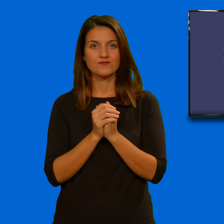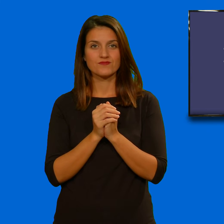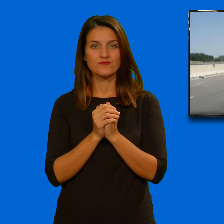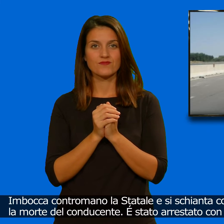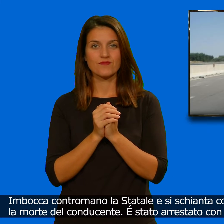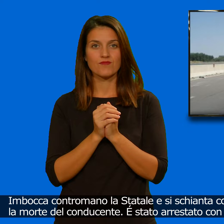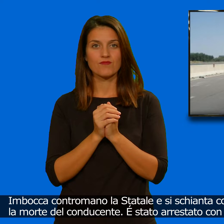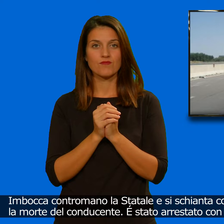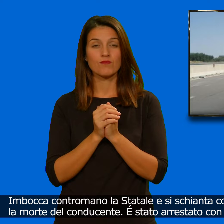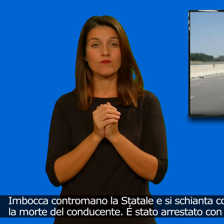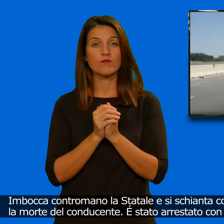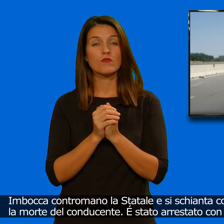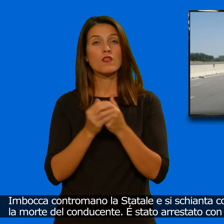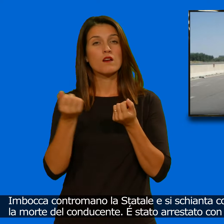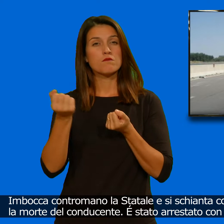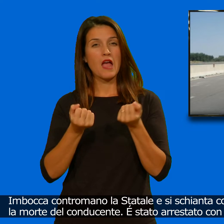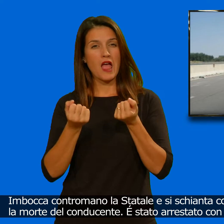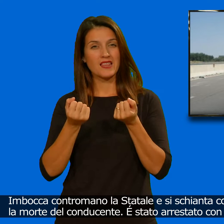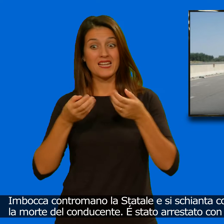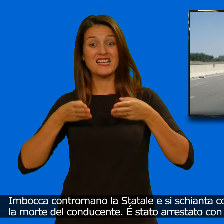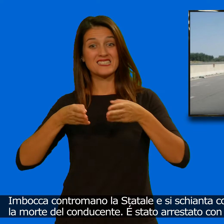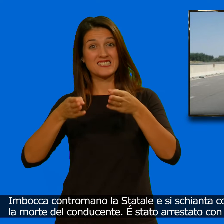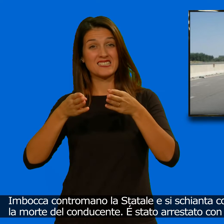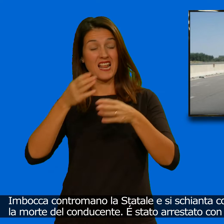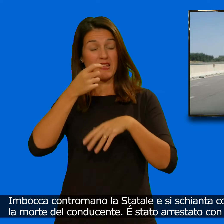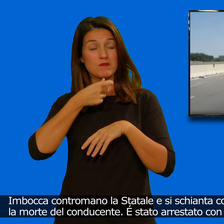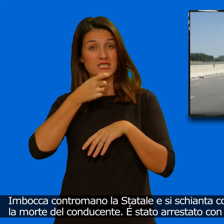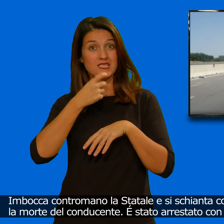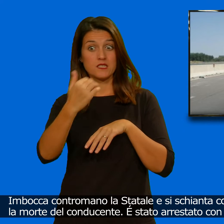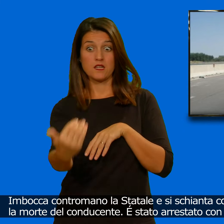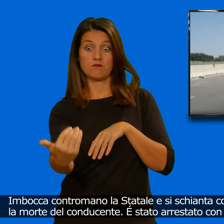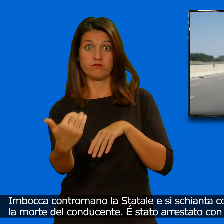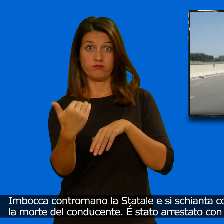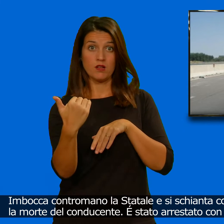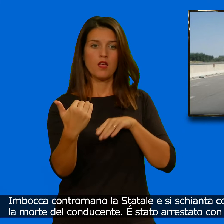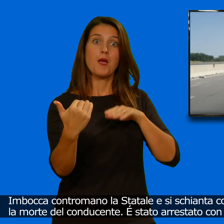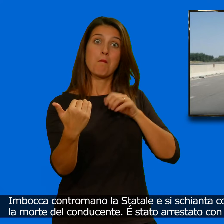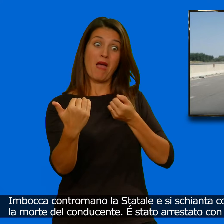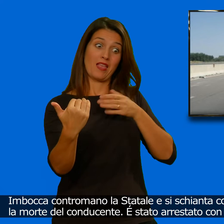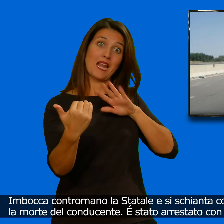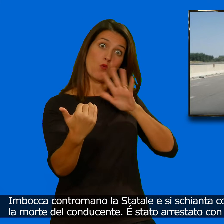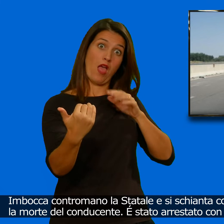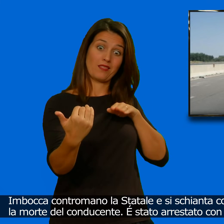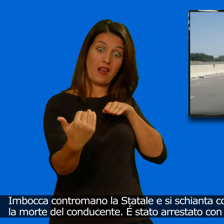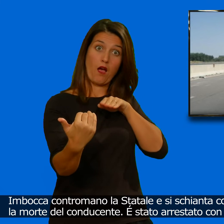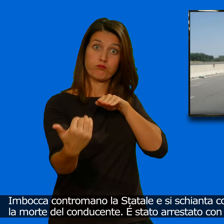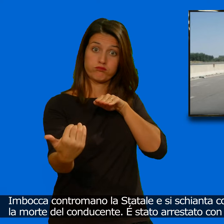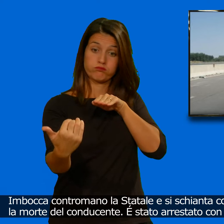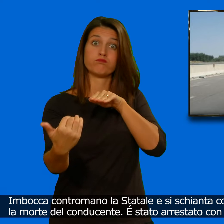In bocca contro mano la statale si schianta contro un'auto causando la morte del conducente. E'